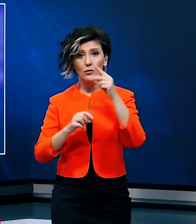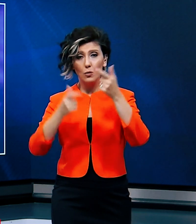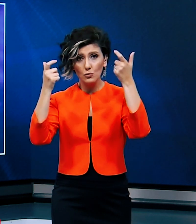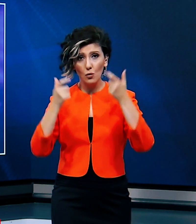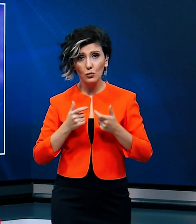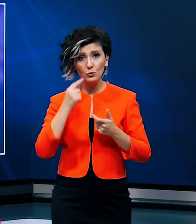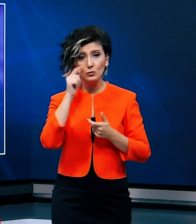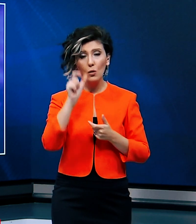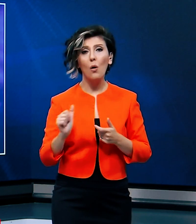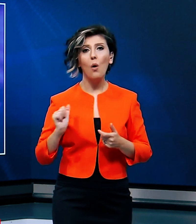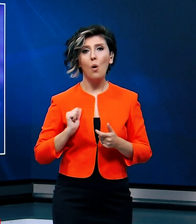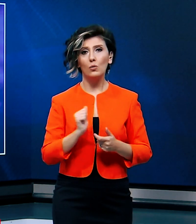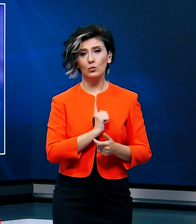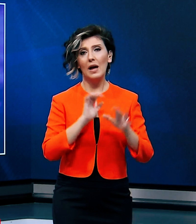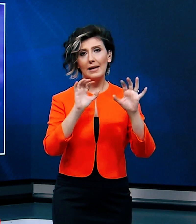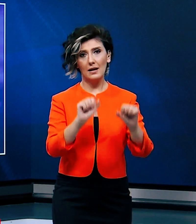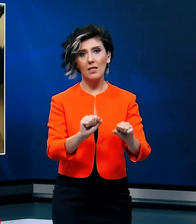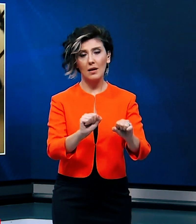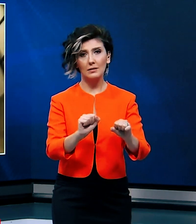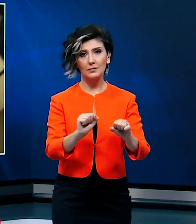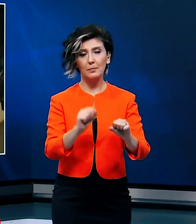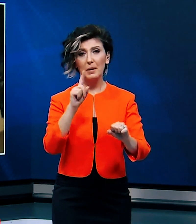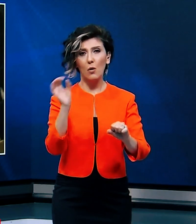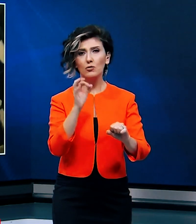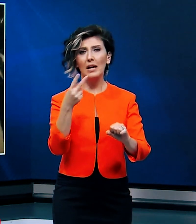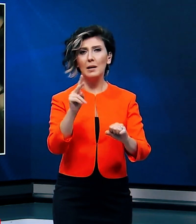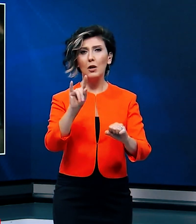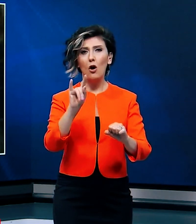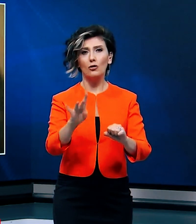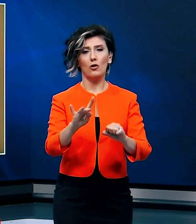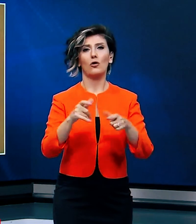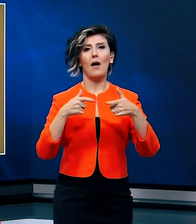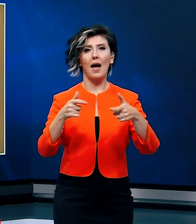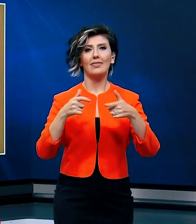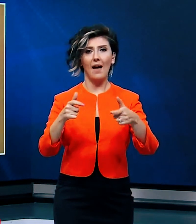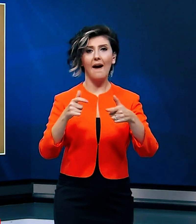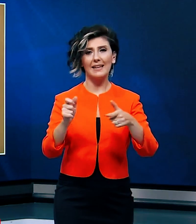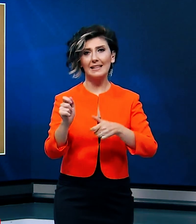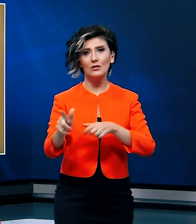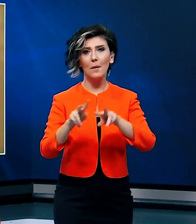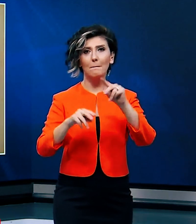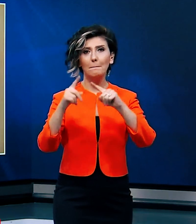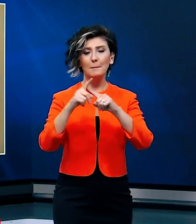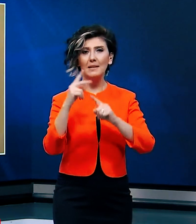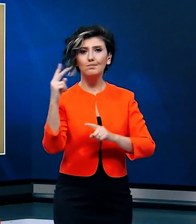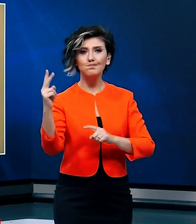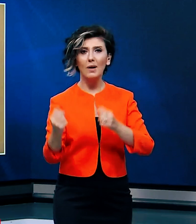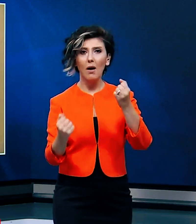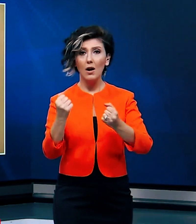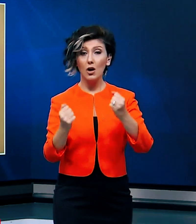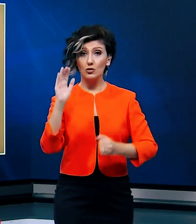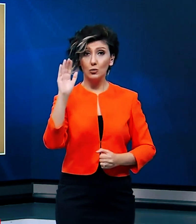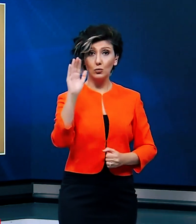İlhan, Ordu'da yakalandı. 1 Ocak 2014'te Hatay'ın Kırıkan ilçesinde MİT'e ait